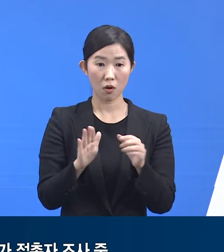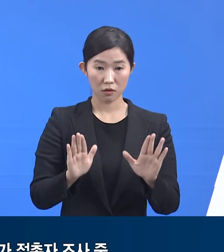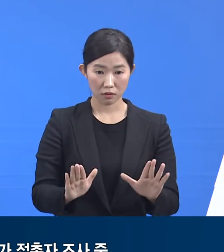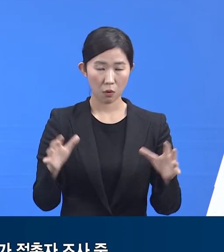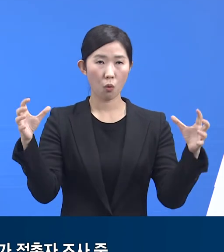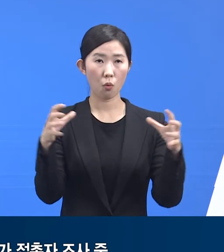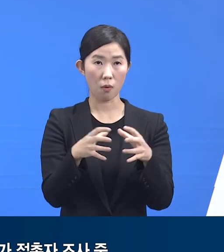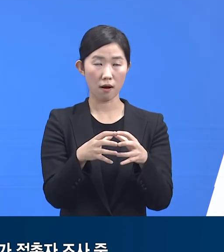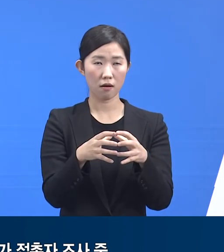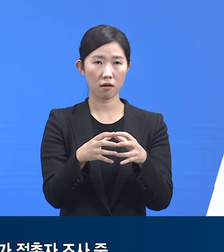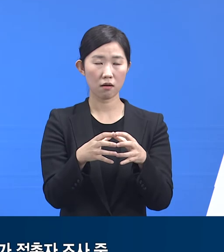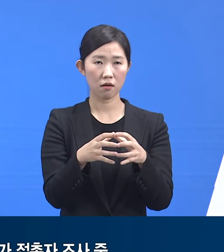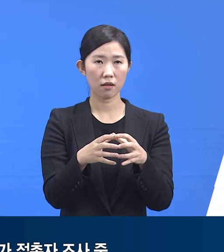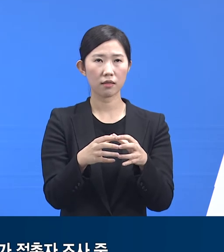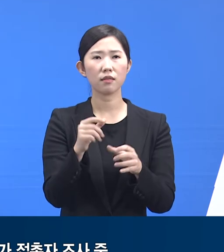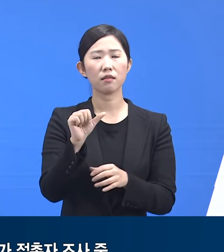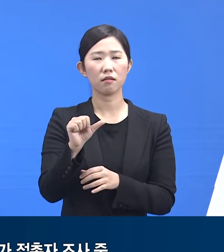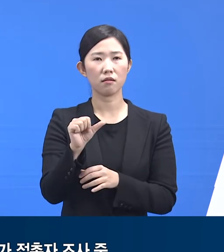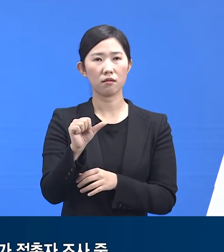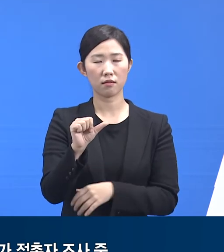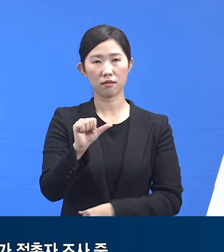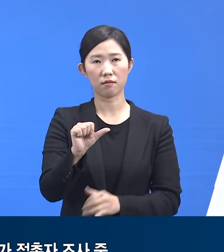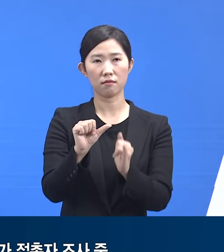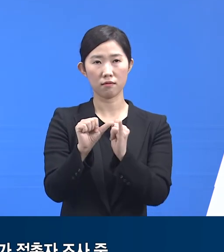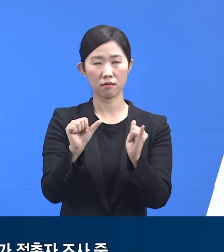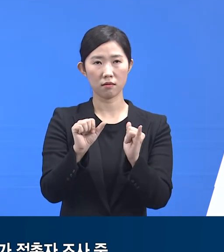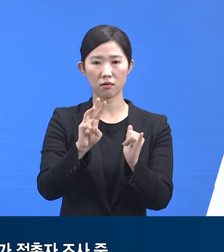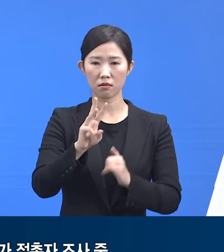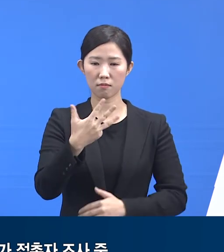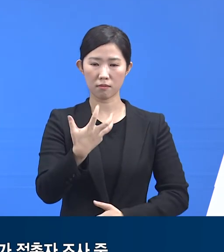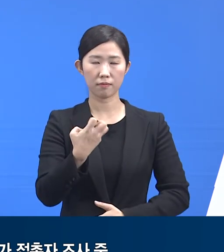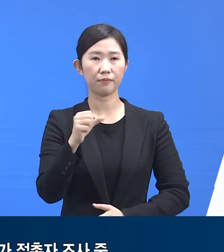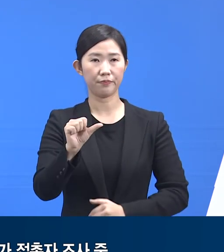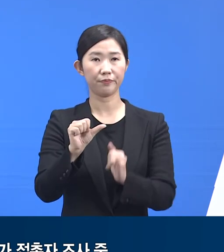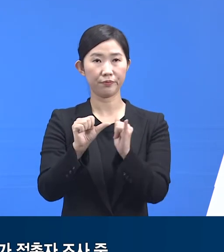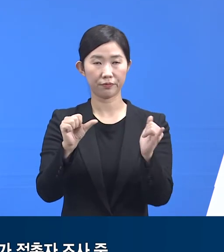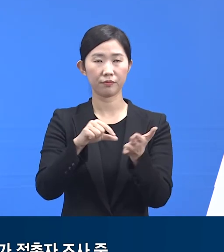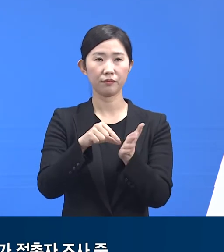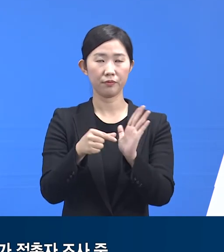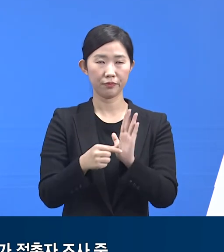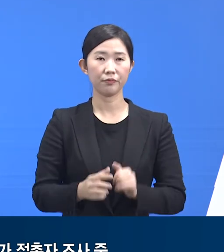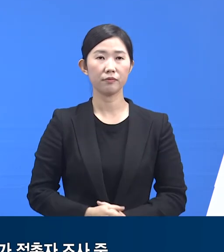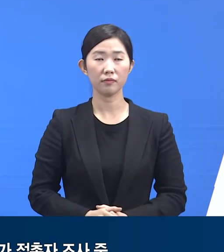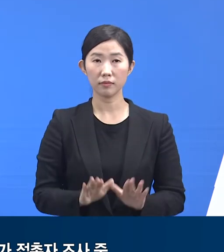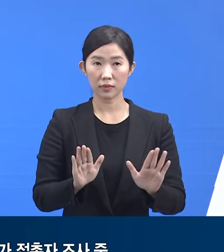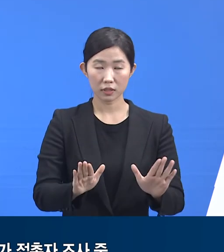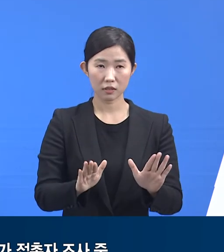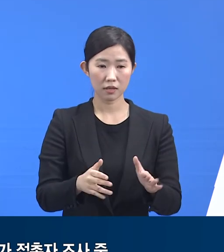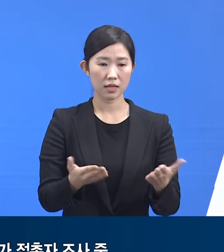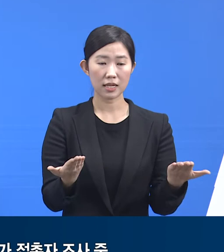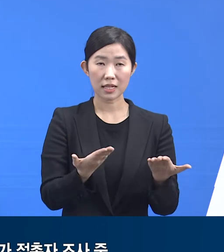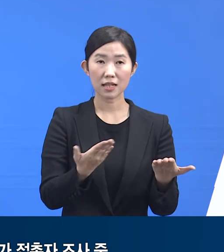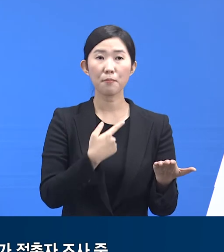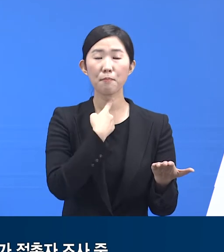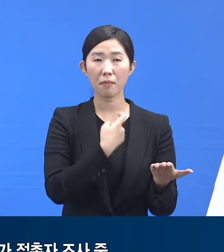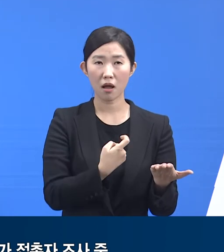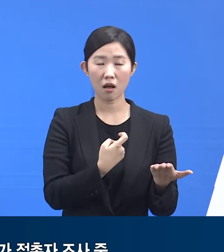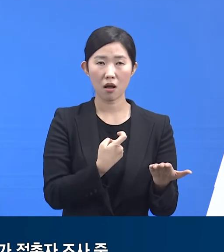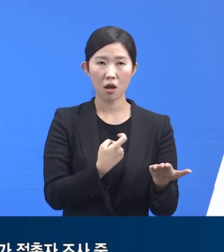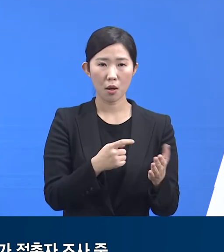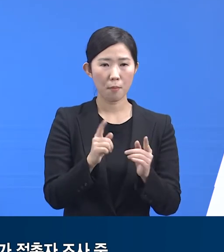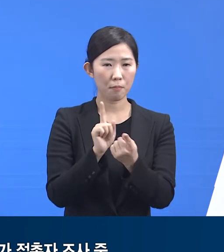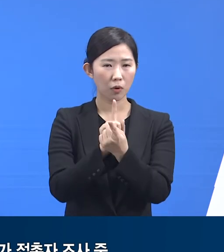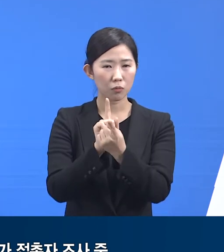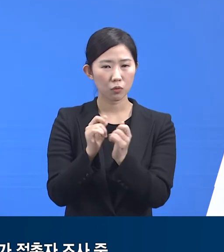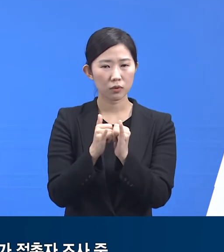확진자는 5명으로 늘었습니다. 현재 확진자가 근무했던 팔병동 관련 접촉자 192명 등에